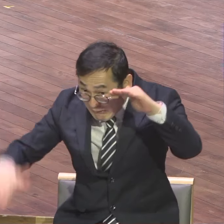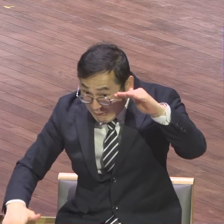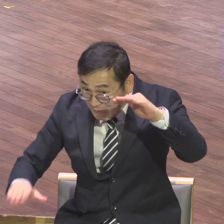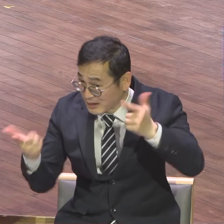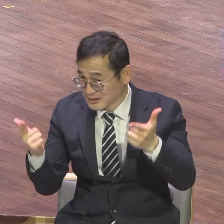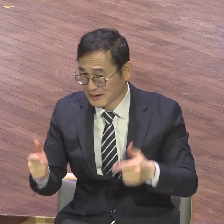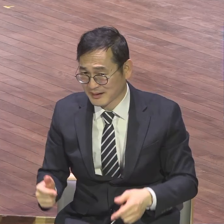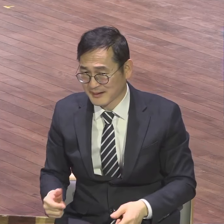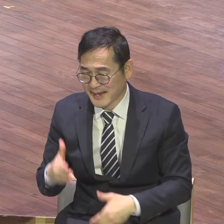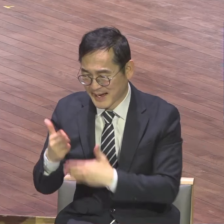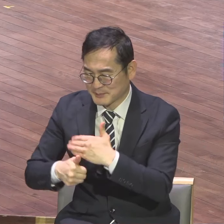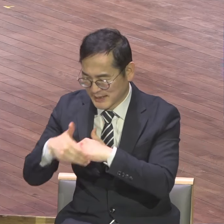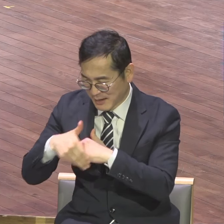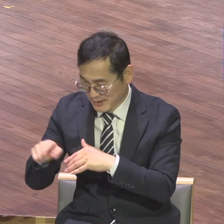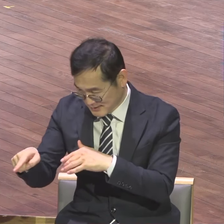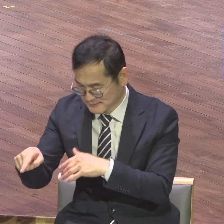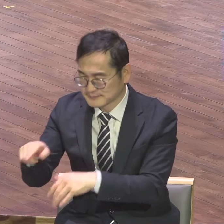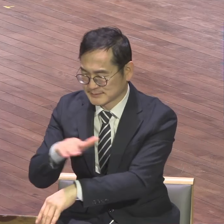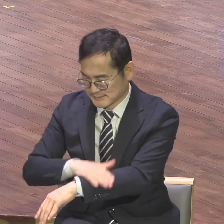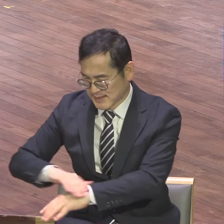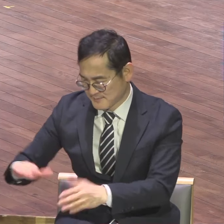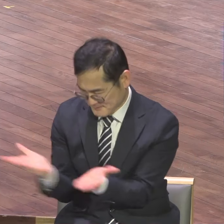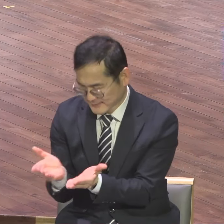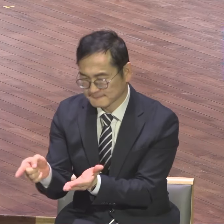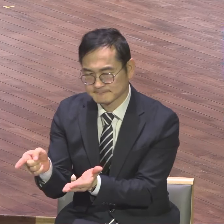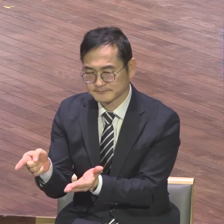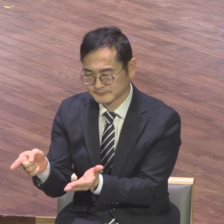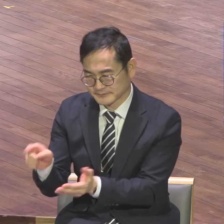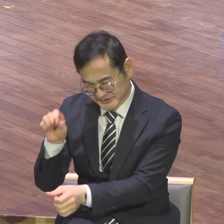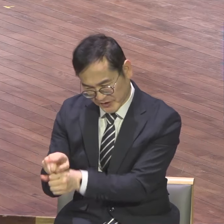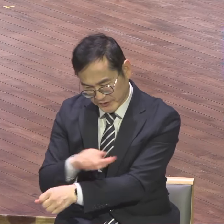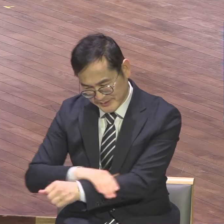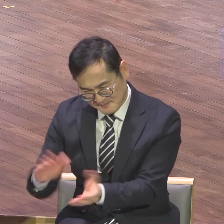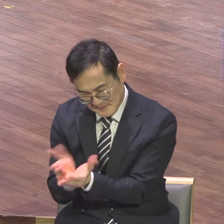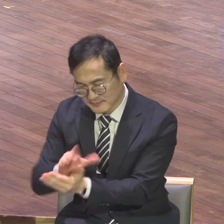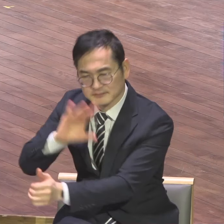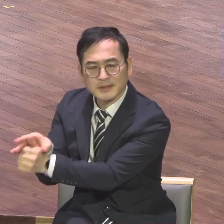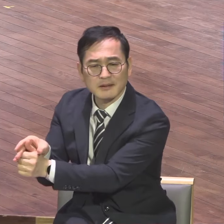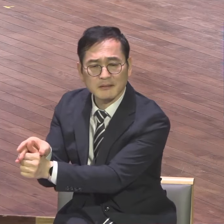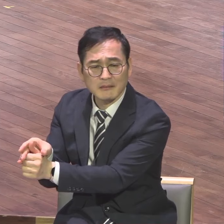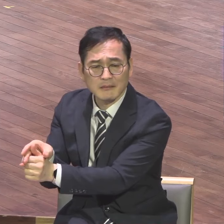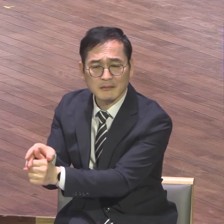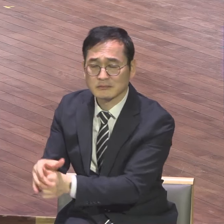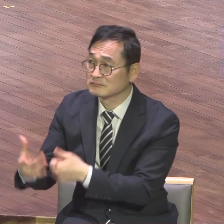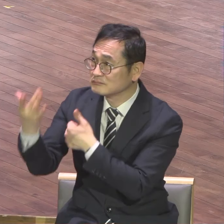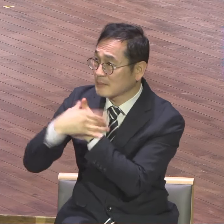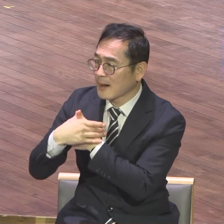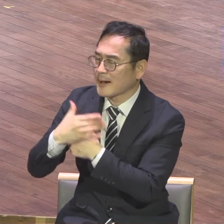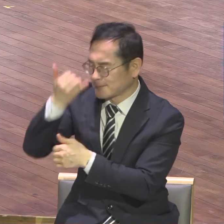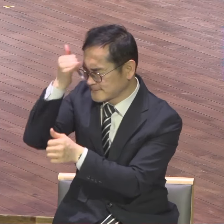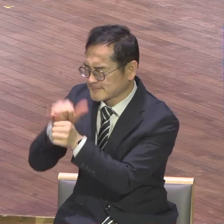그렇다면 우리는 그 직분을 감사로 받고 충성하면 돼요 맡은 자들에 구할 것은